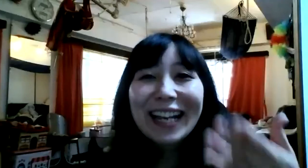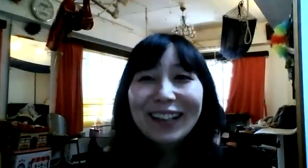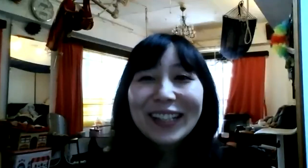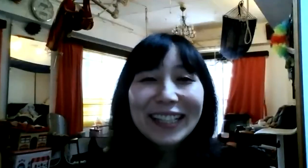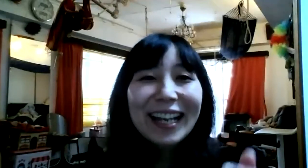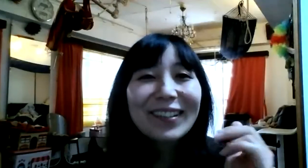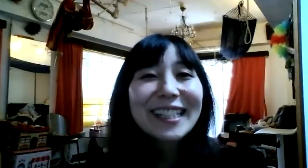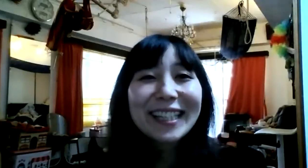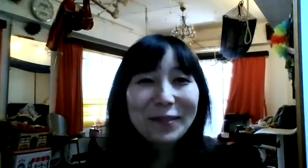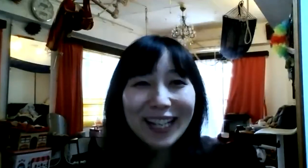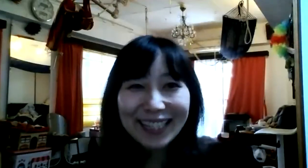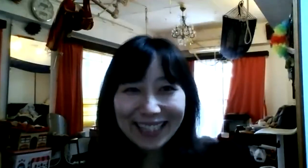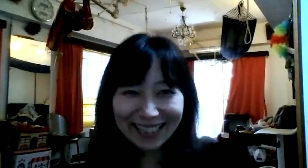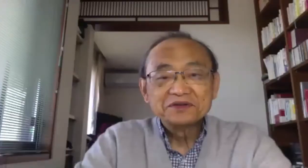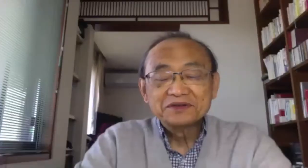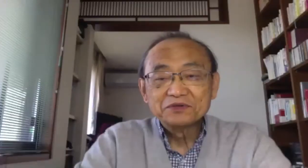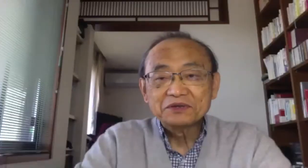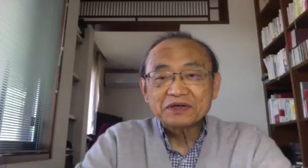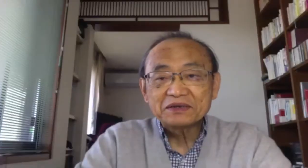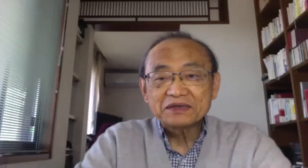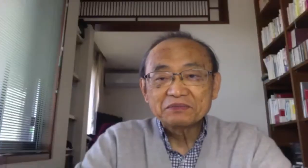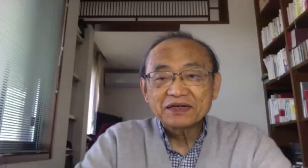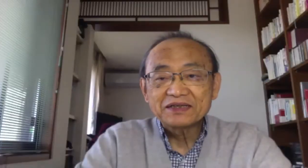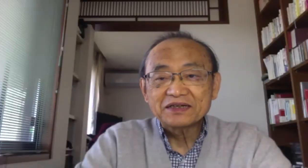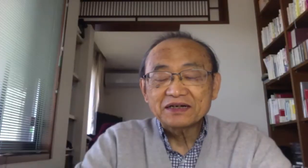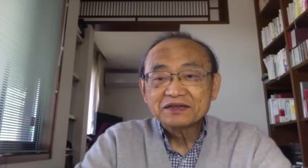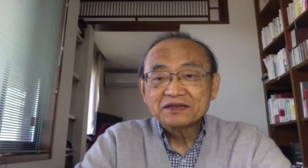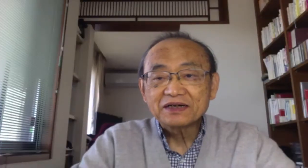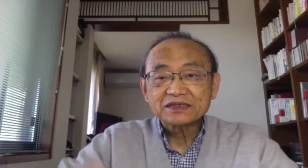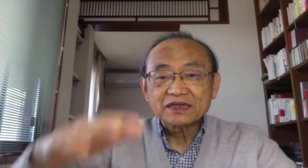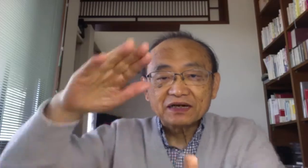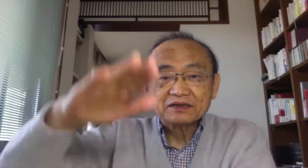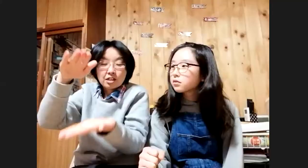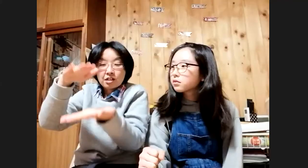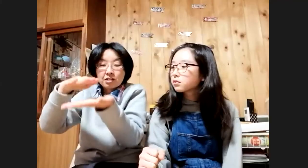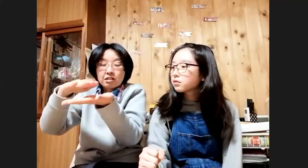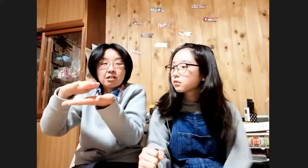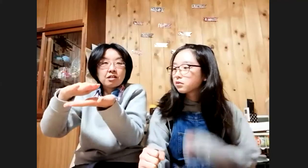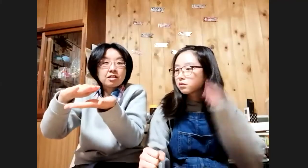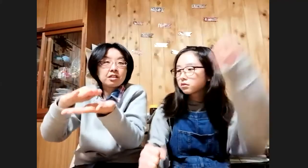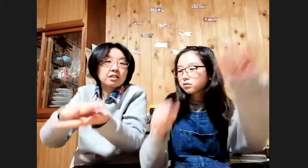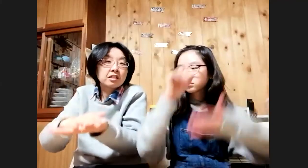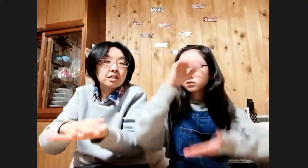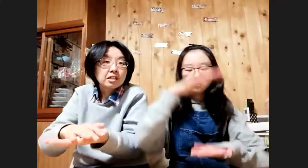浅野これが深いです。浅野、もしくは指文